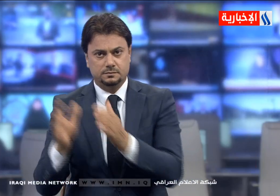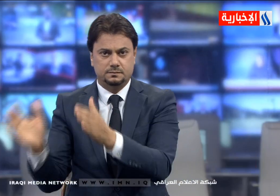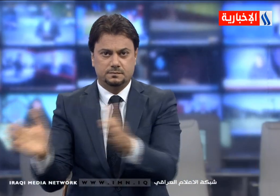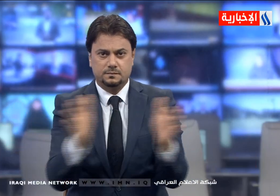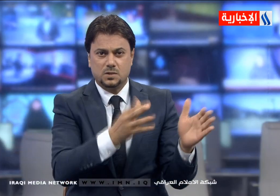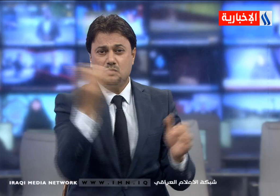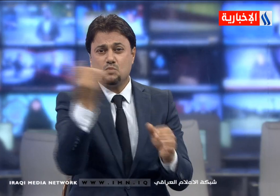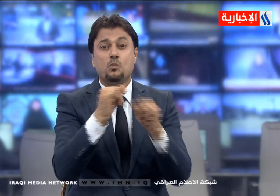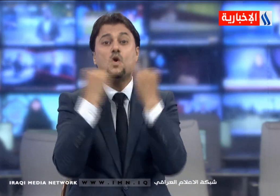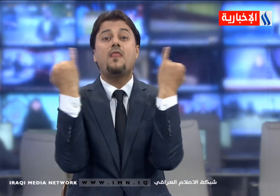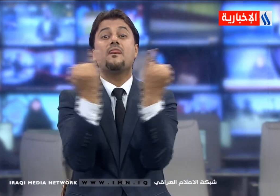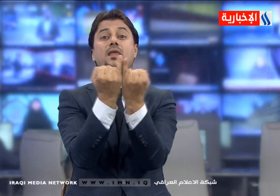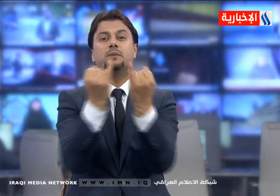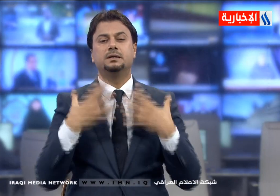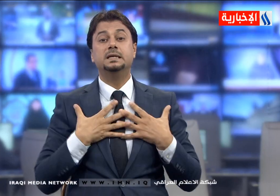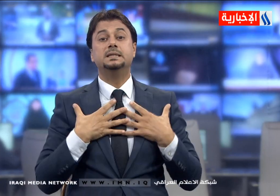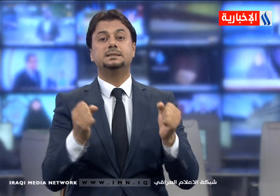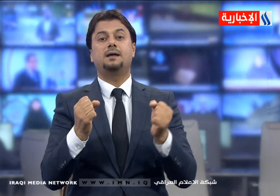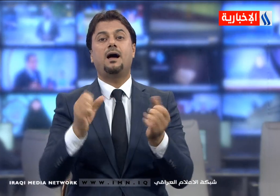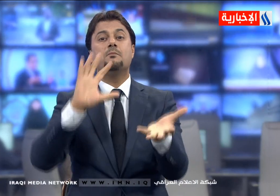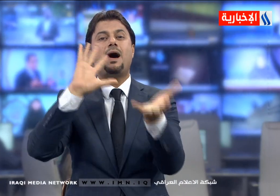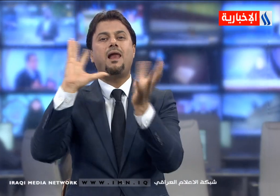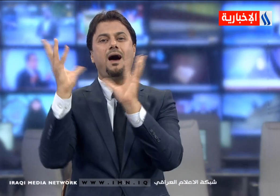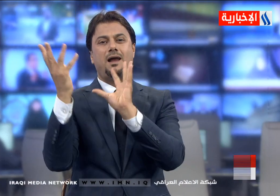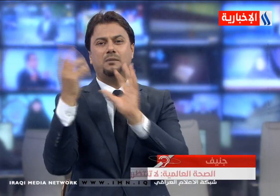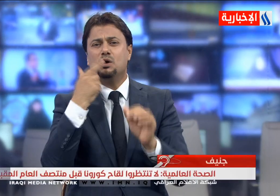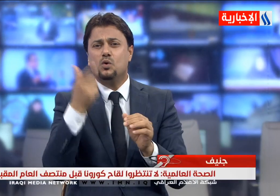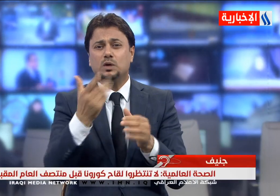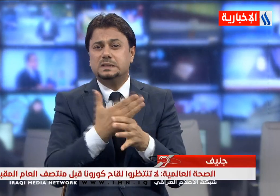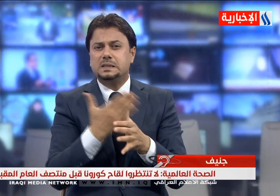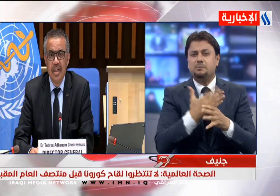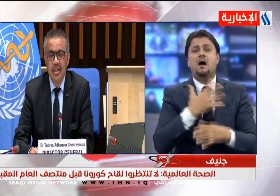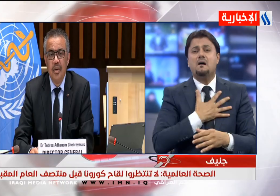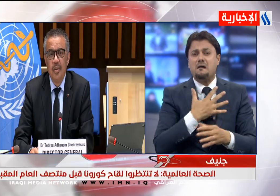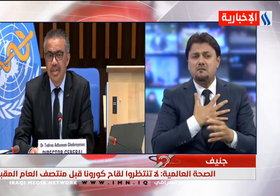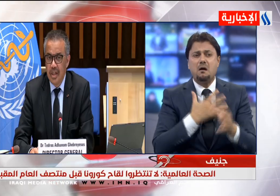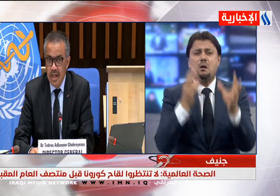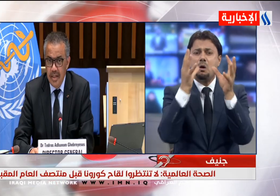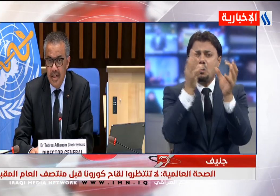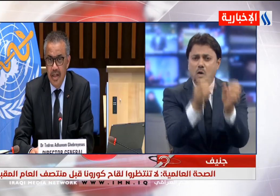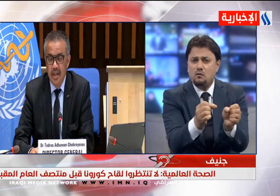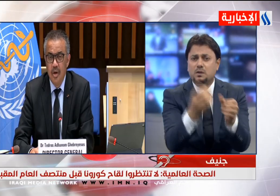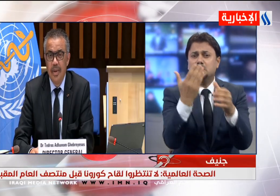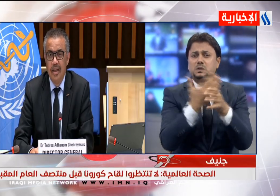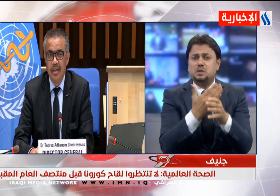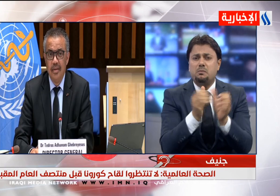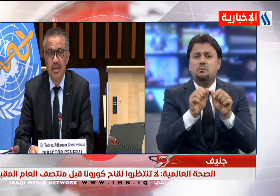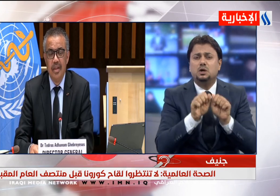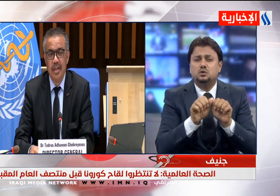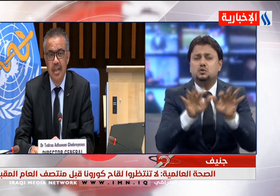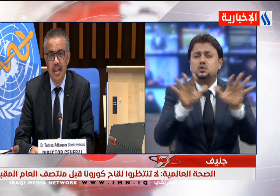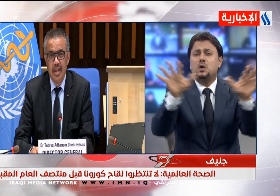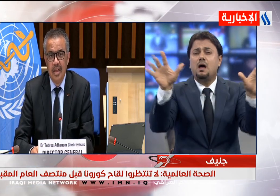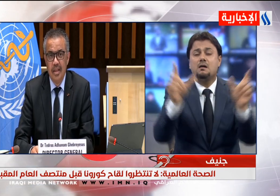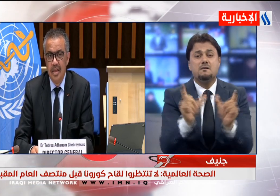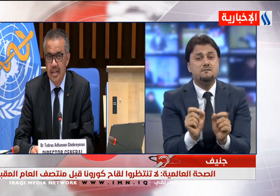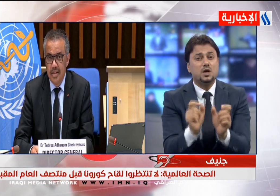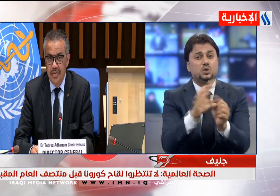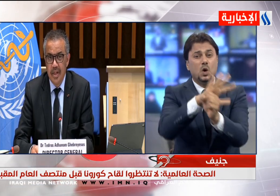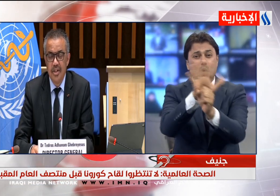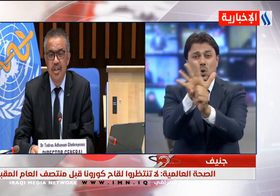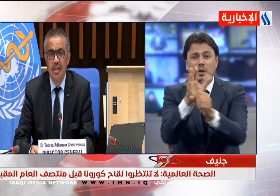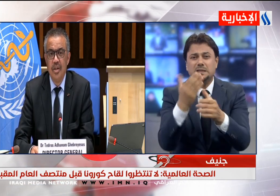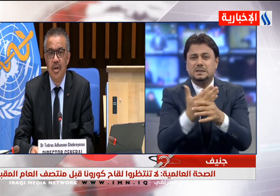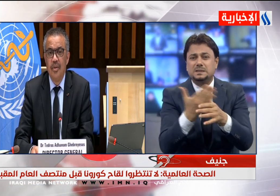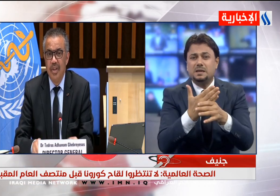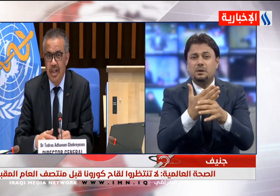استبعدت منظمة الصحة العالمية توفير تحصين ووقاية على نطاق واسع من وباء كورونا قبل